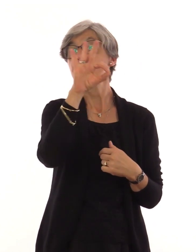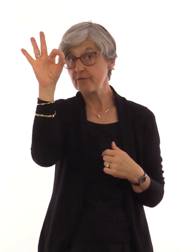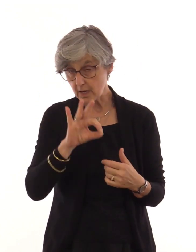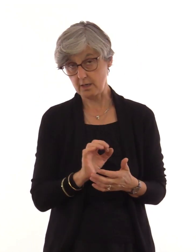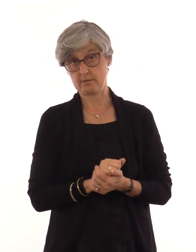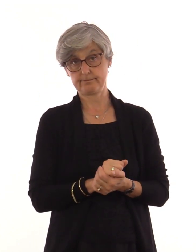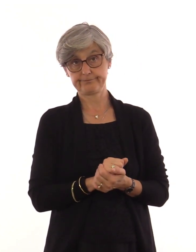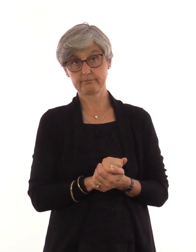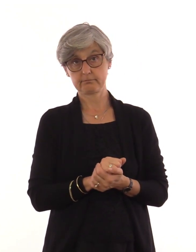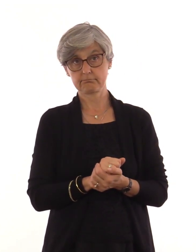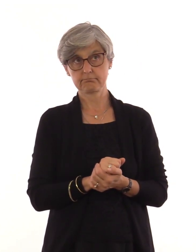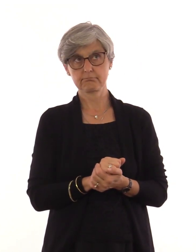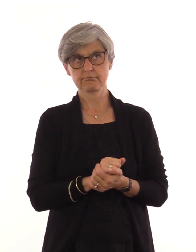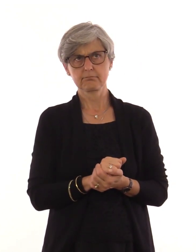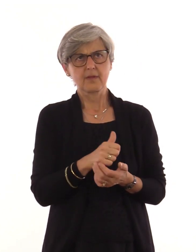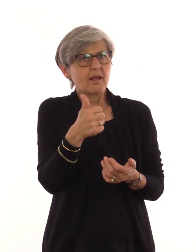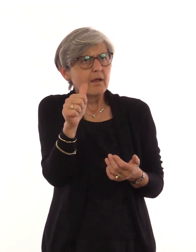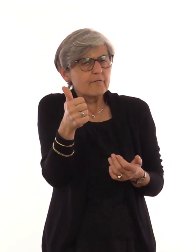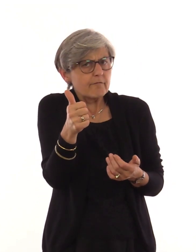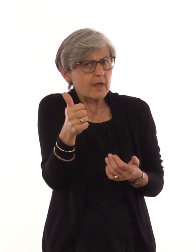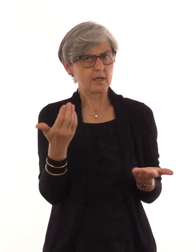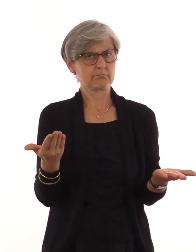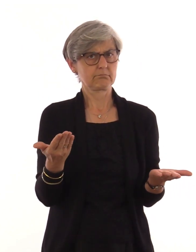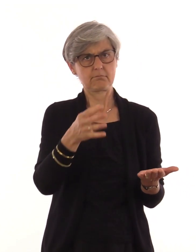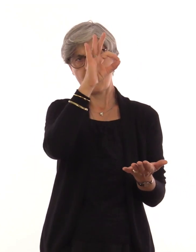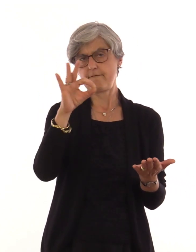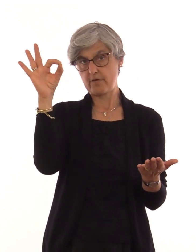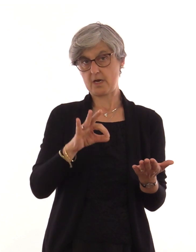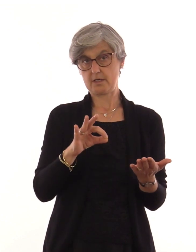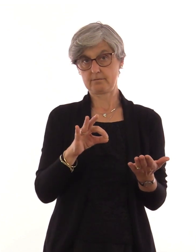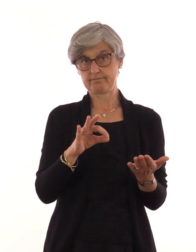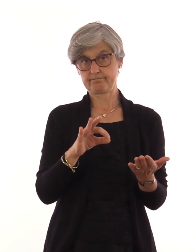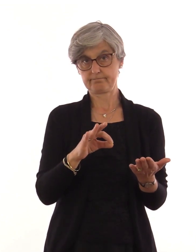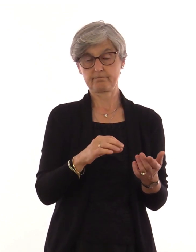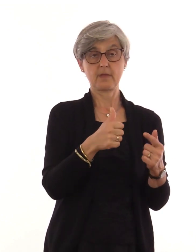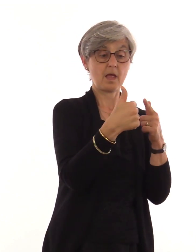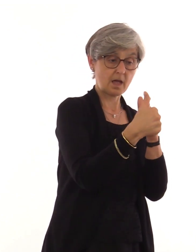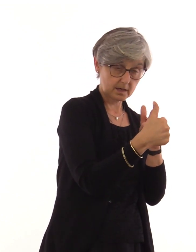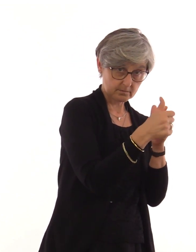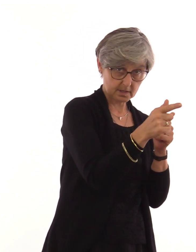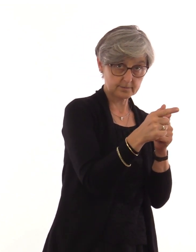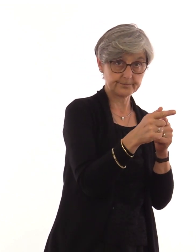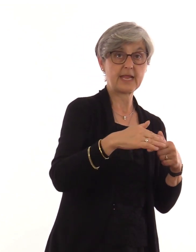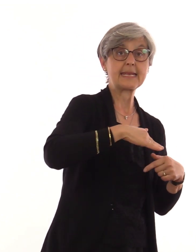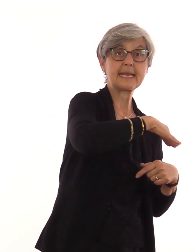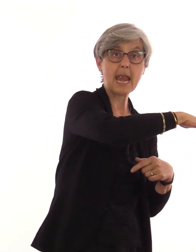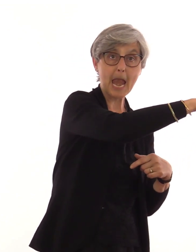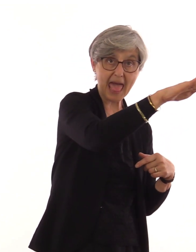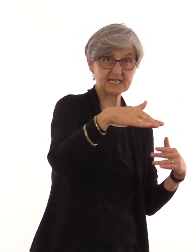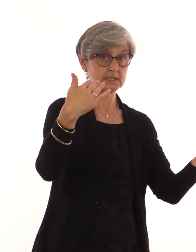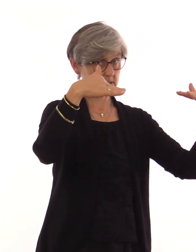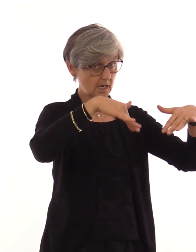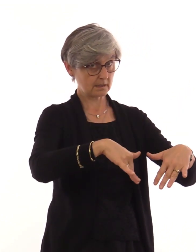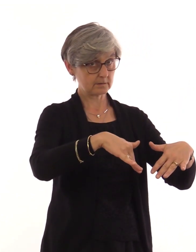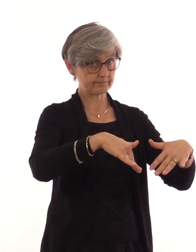Wir wählen einmal den Landtag